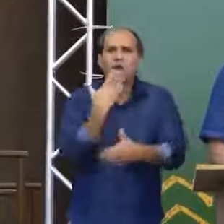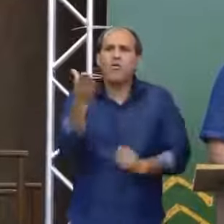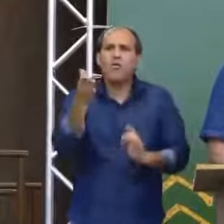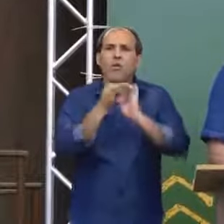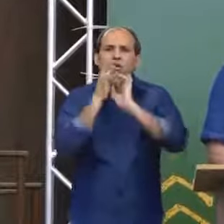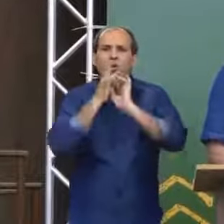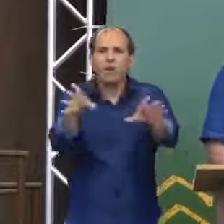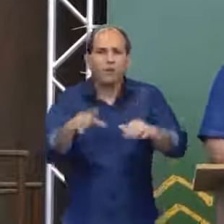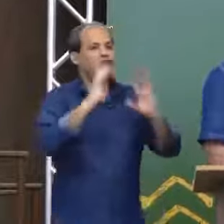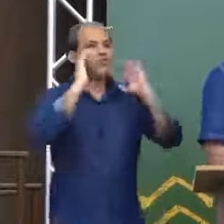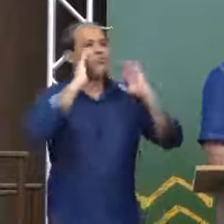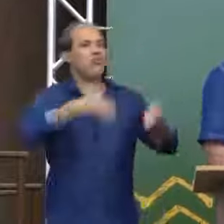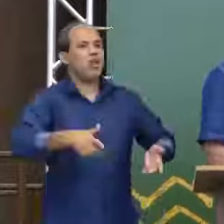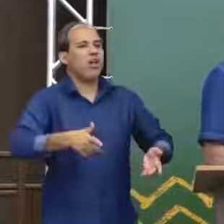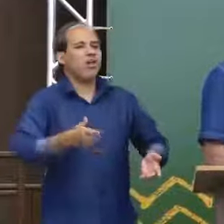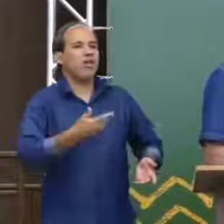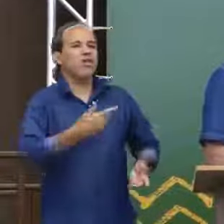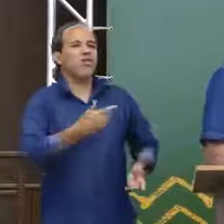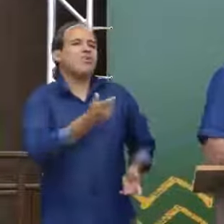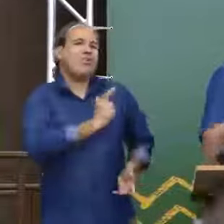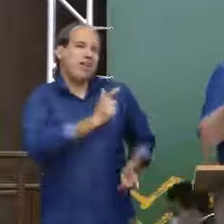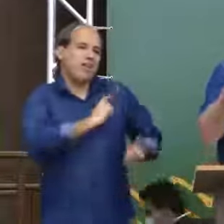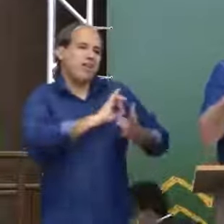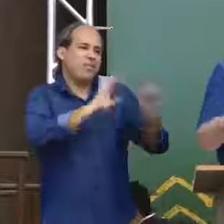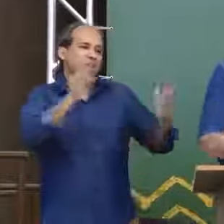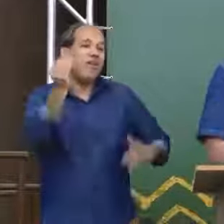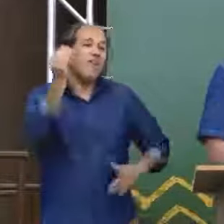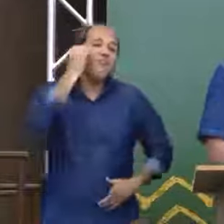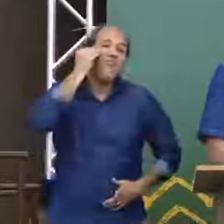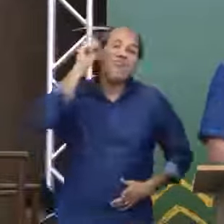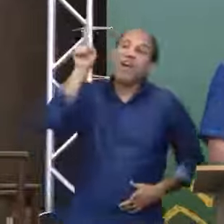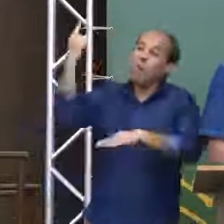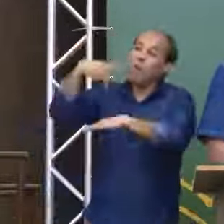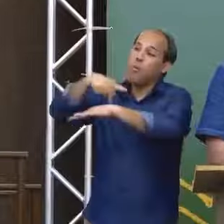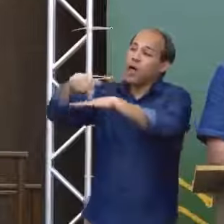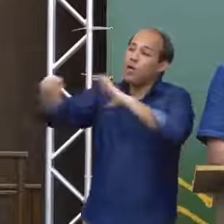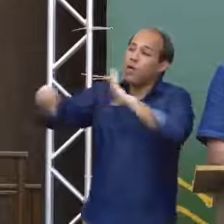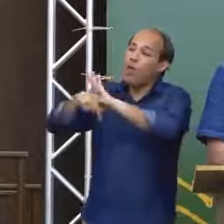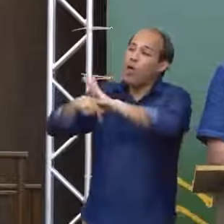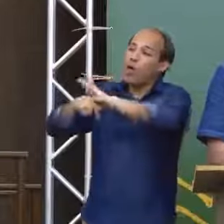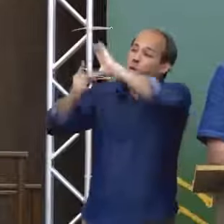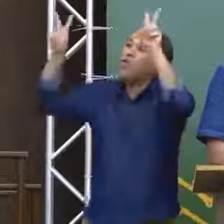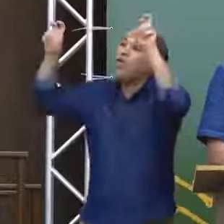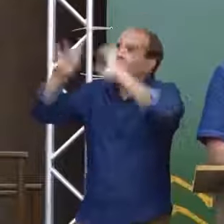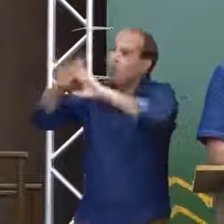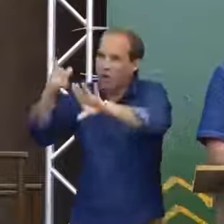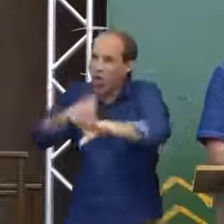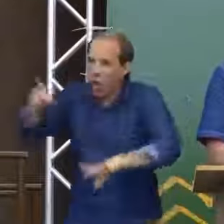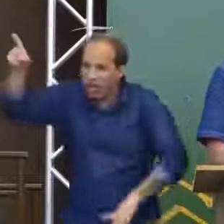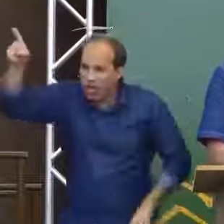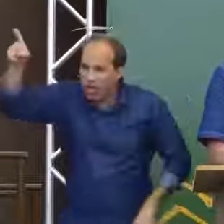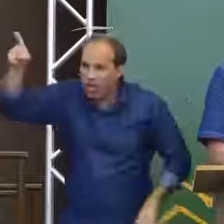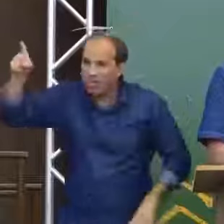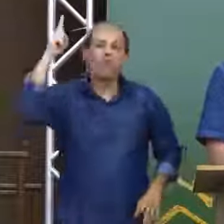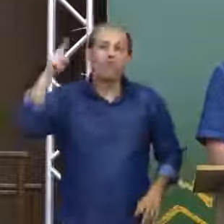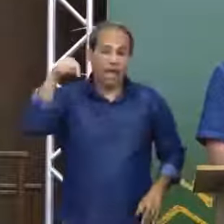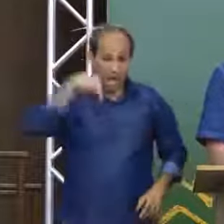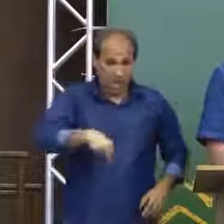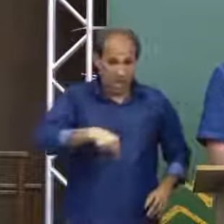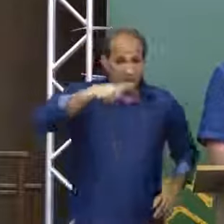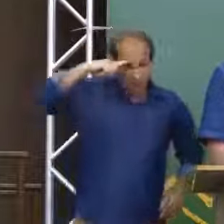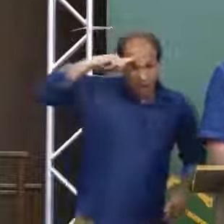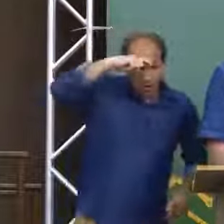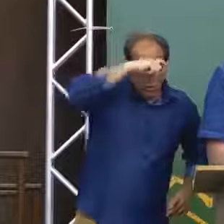Enquanto nós ainda temos. Eu quero ver, lá num país comunista, você falar em liberdade. Se está difícil, repito,